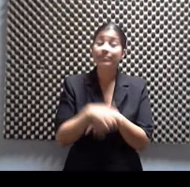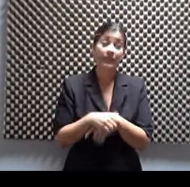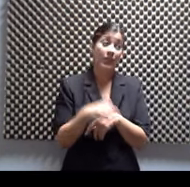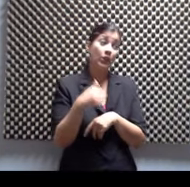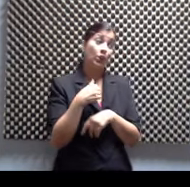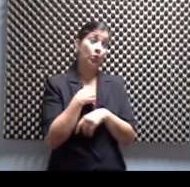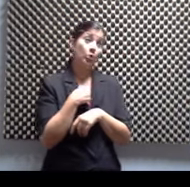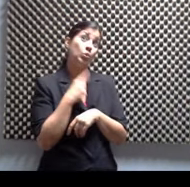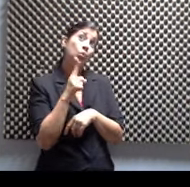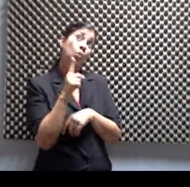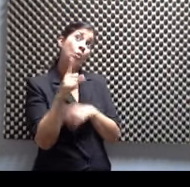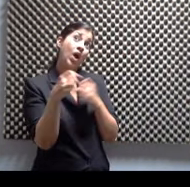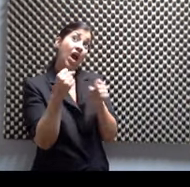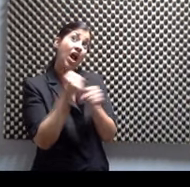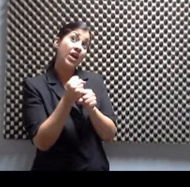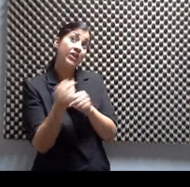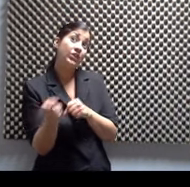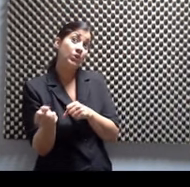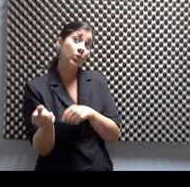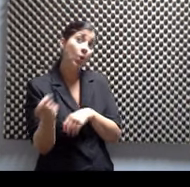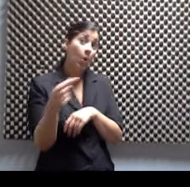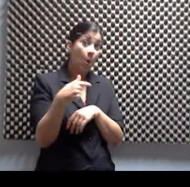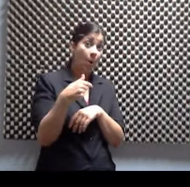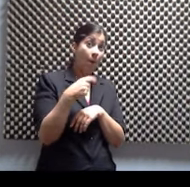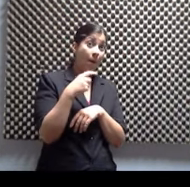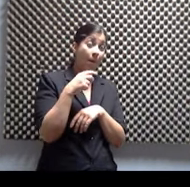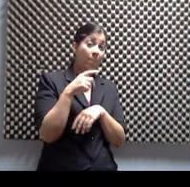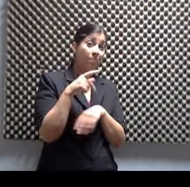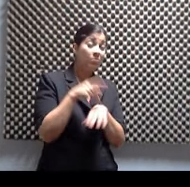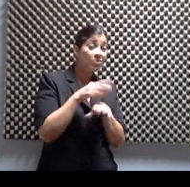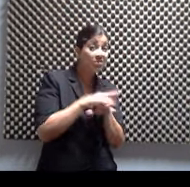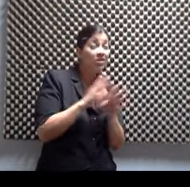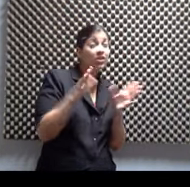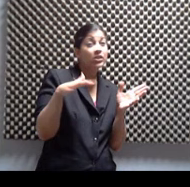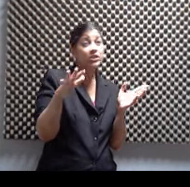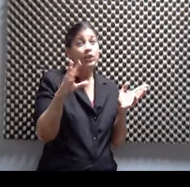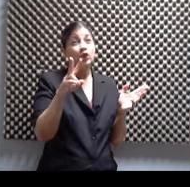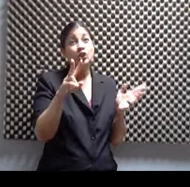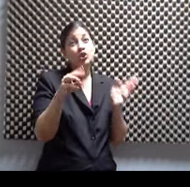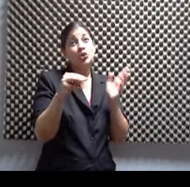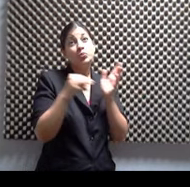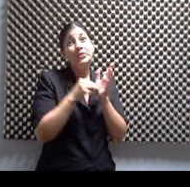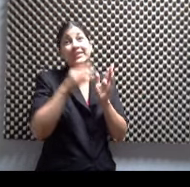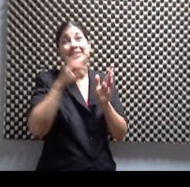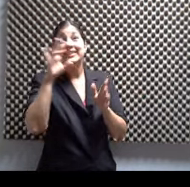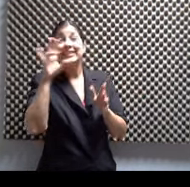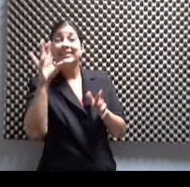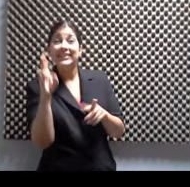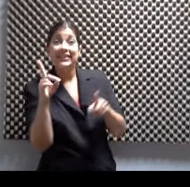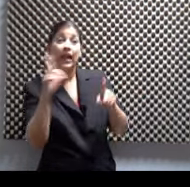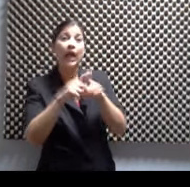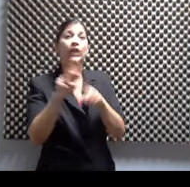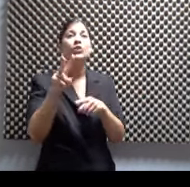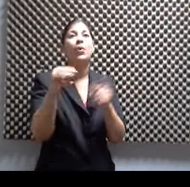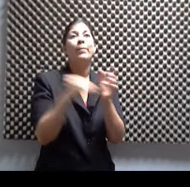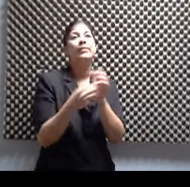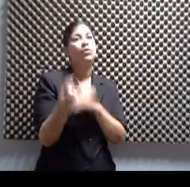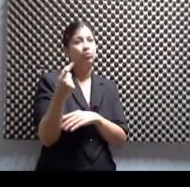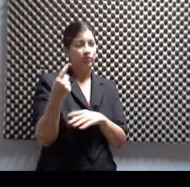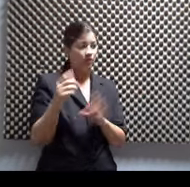un año a Puerto Rico, o que estamos hablando del 2007 al 2011, básicamente. O sea, vamos entonces a echar un poquito